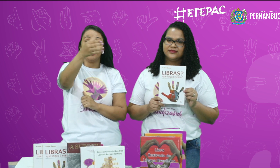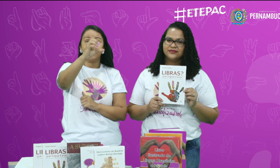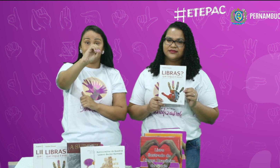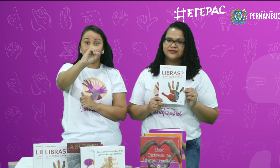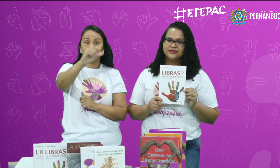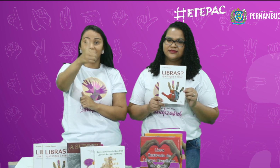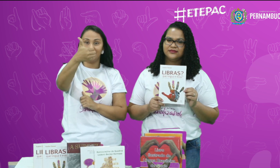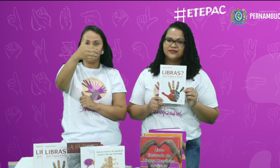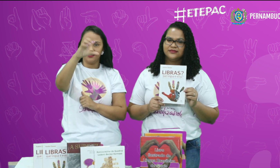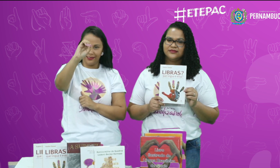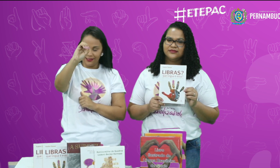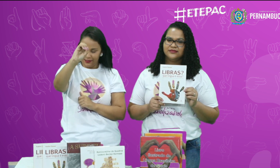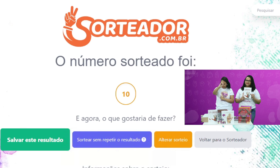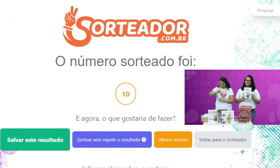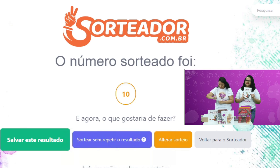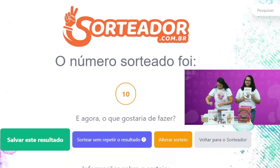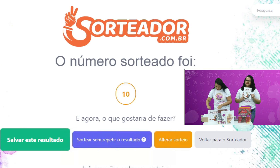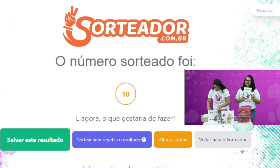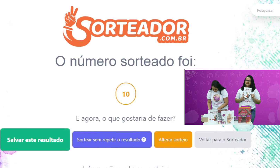10, número 10.